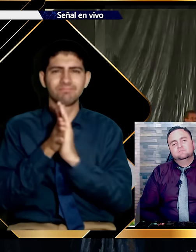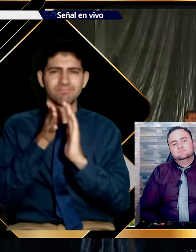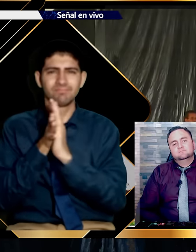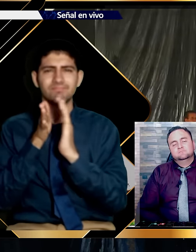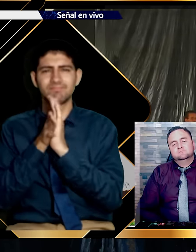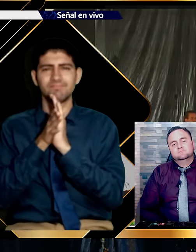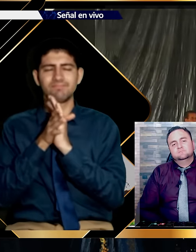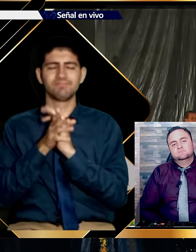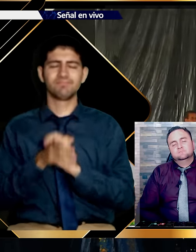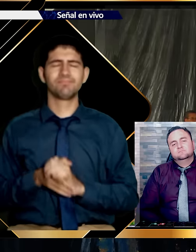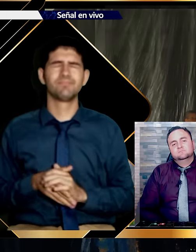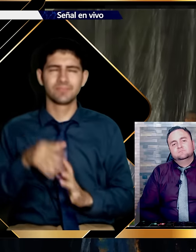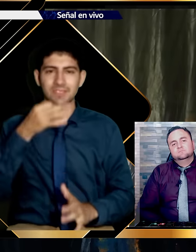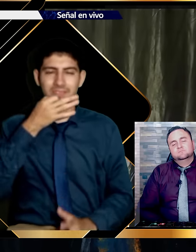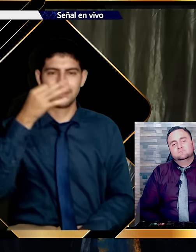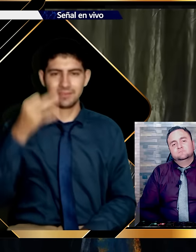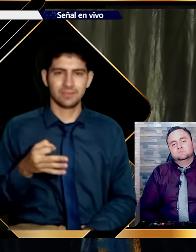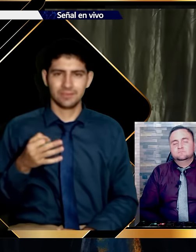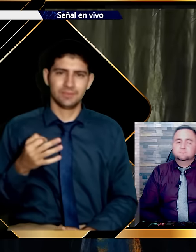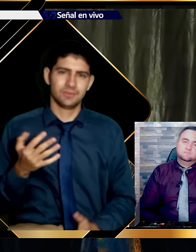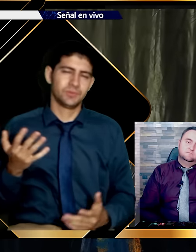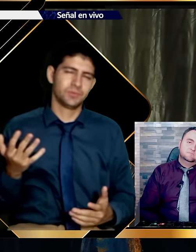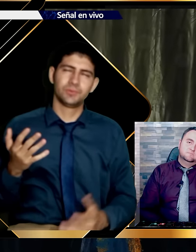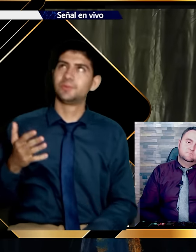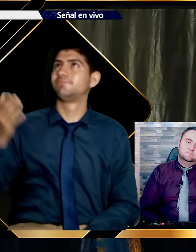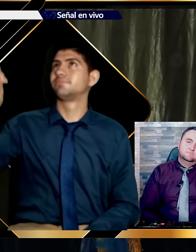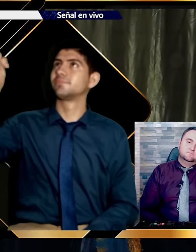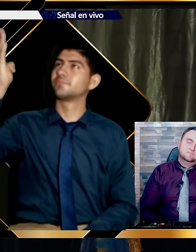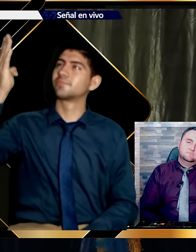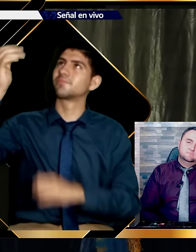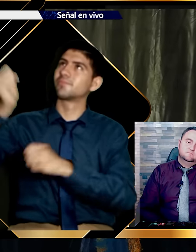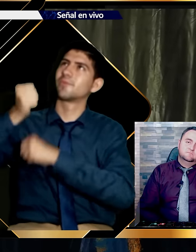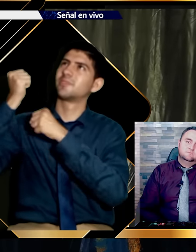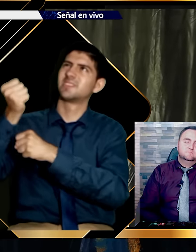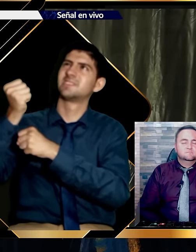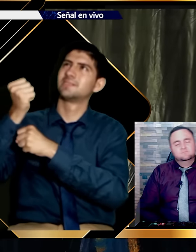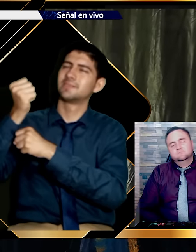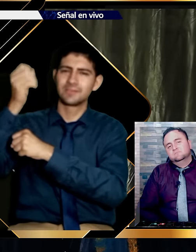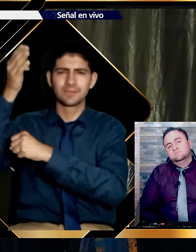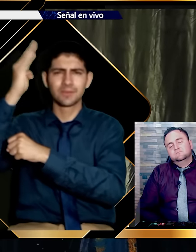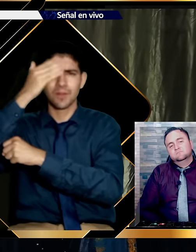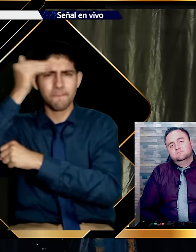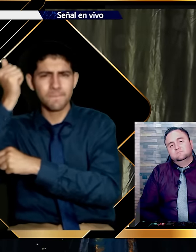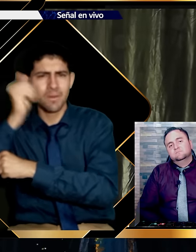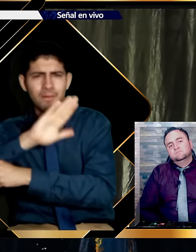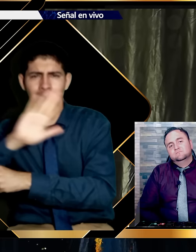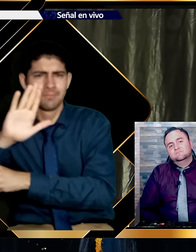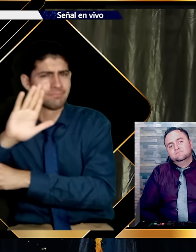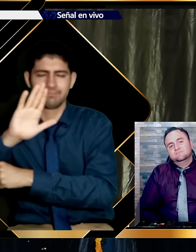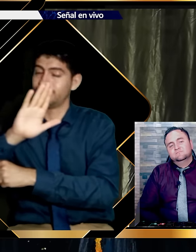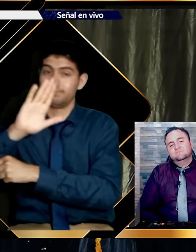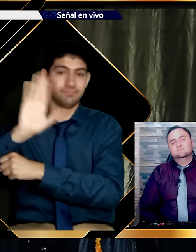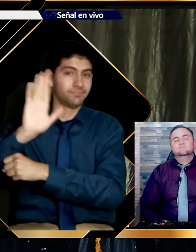Porque quiero decirles. La verdad. Este rey. Nunca se ha olvidado.